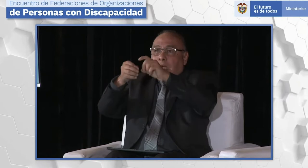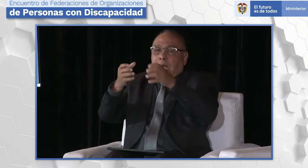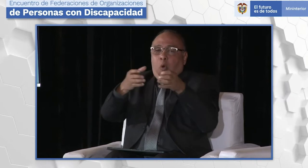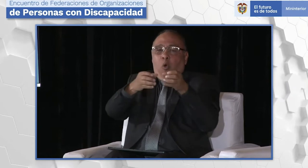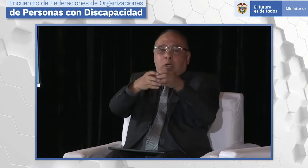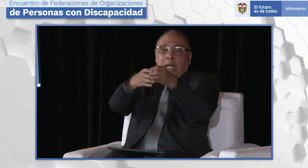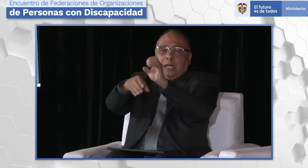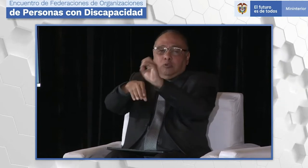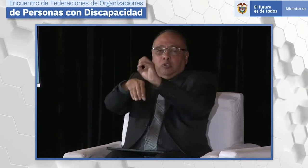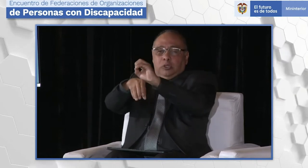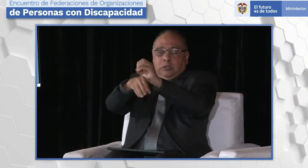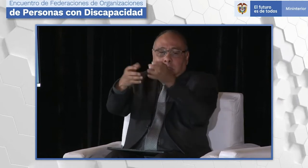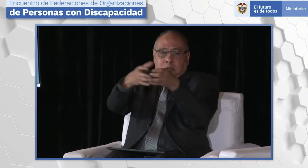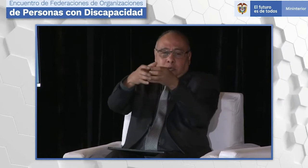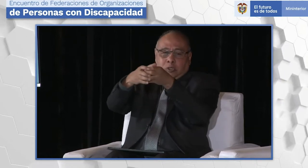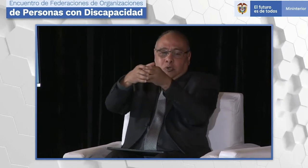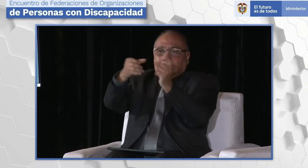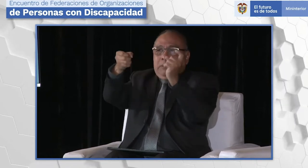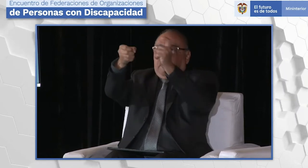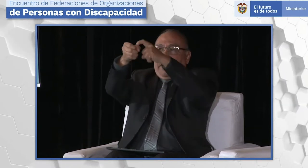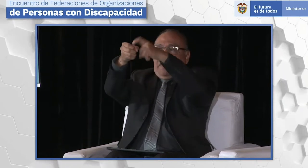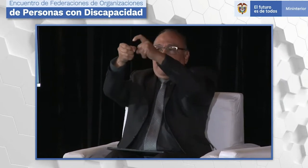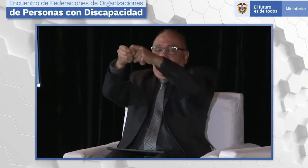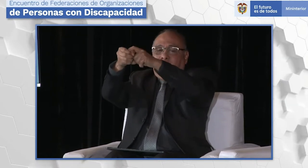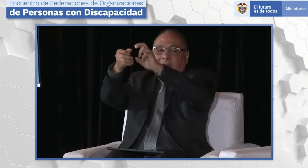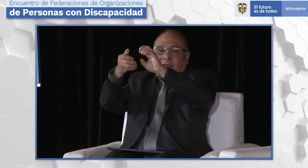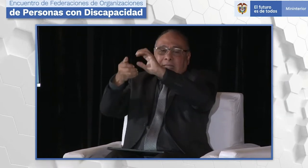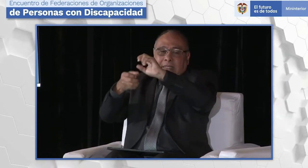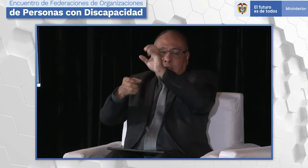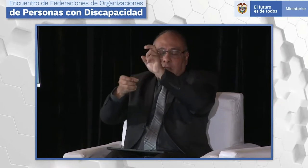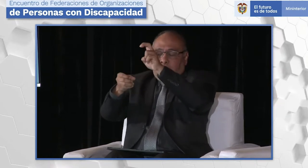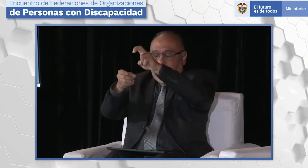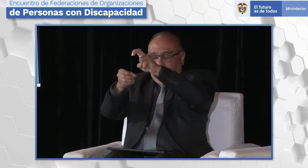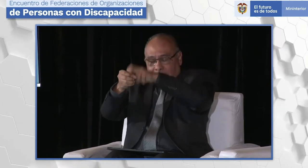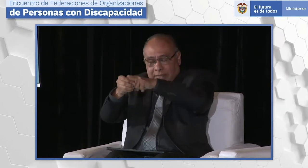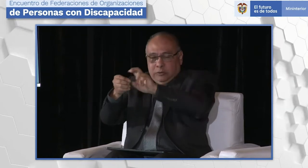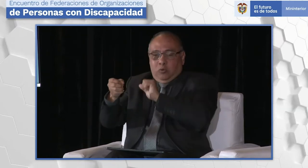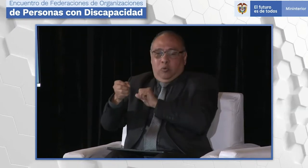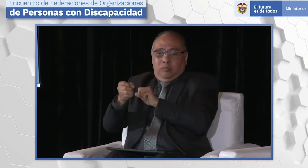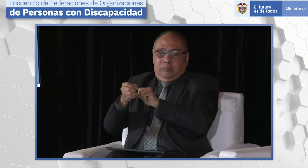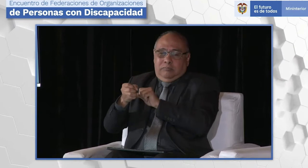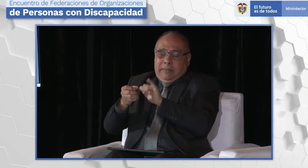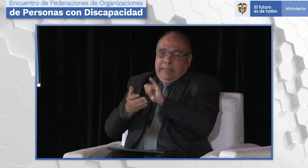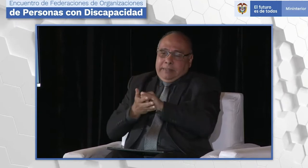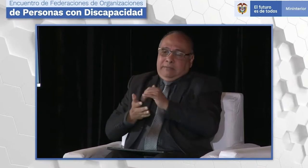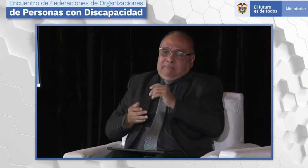naturales que se asocian. Para ser parte de una federación ya somos de segundo grado y son personas jurídicas.